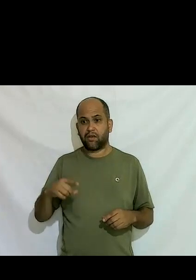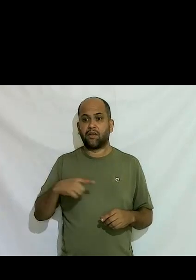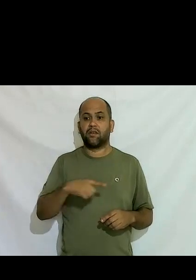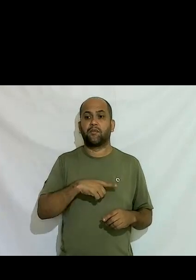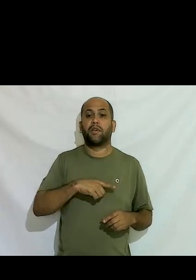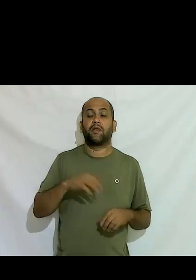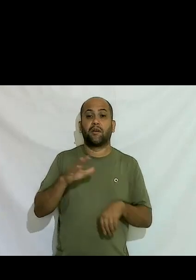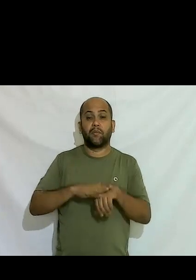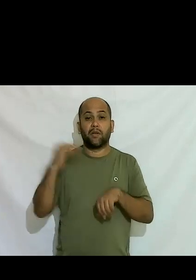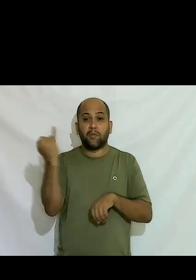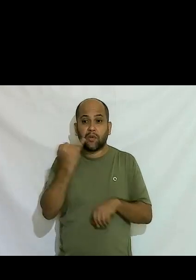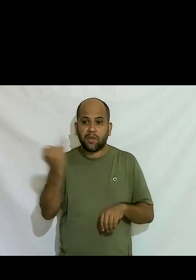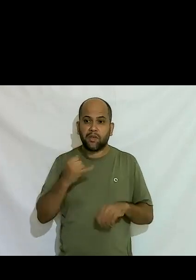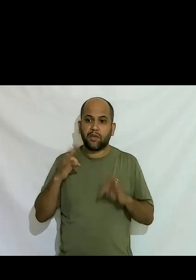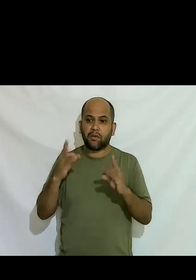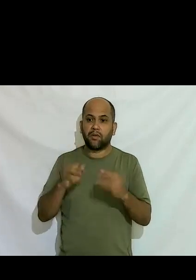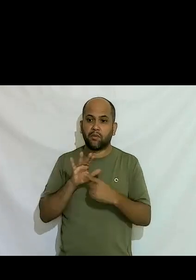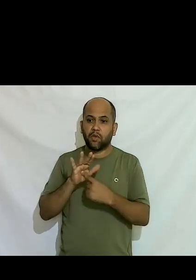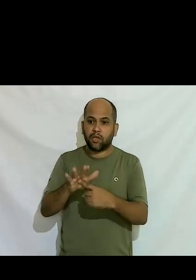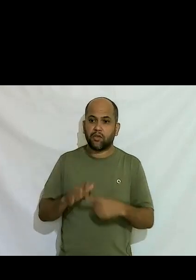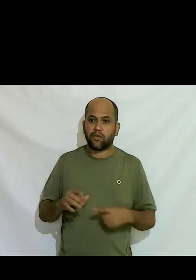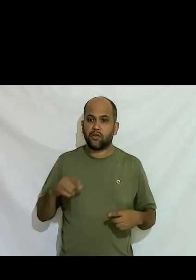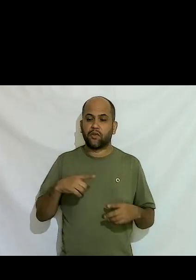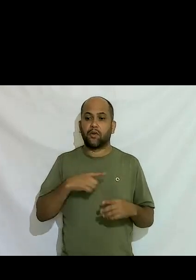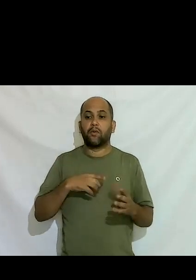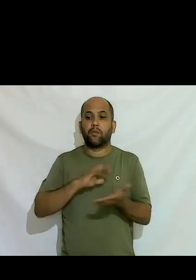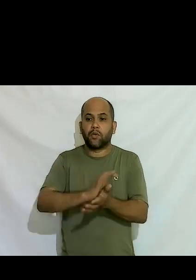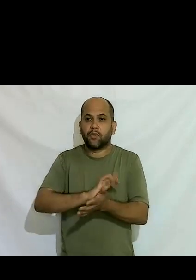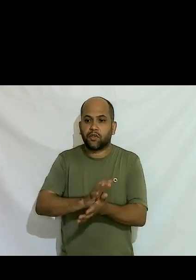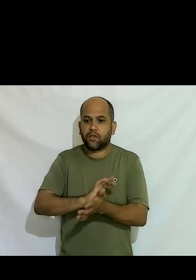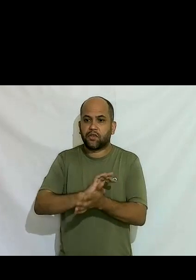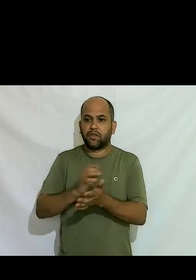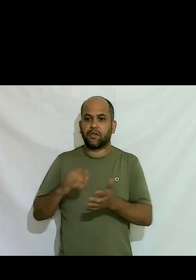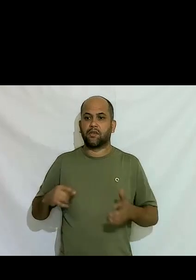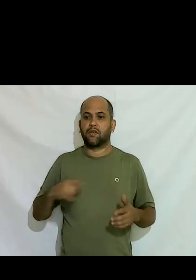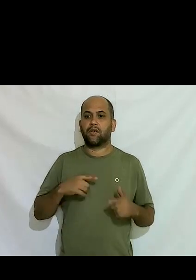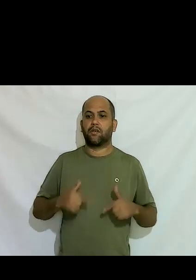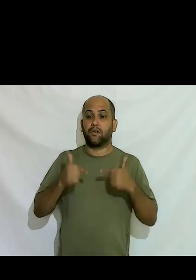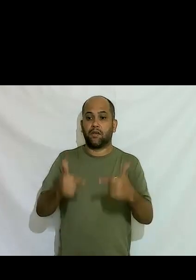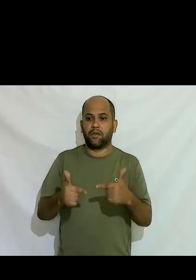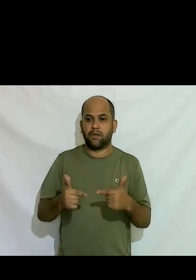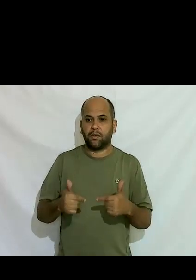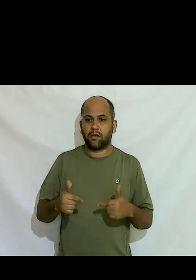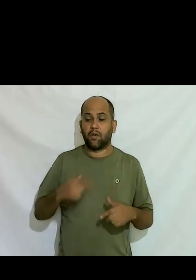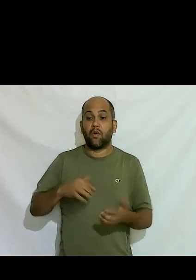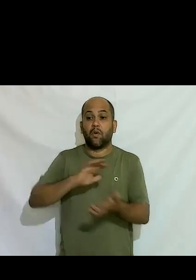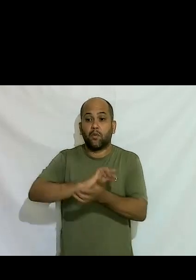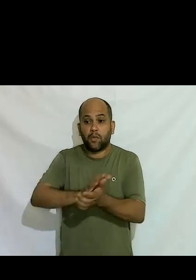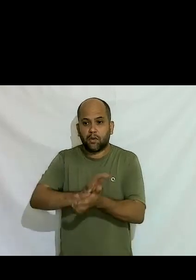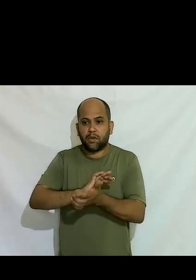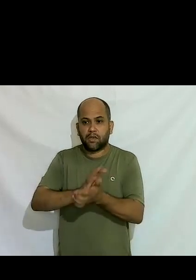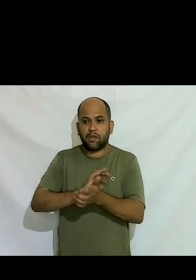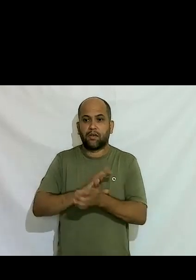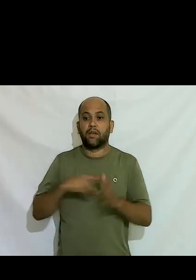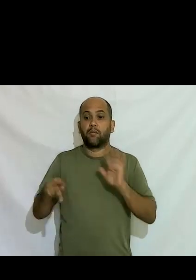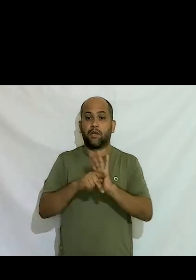importante disso tudo é mostrar como o preconceito atua né o preconceito ele está dentro da